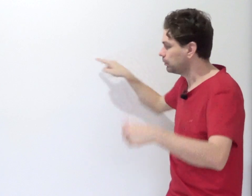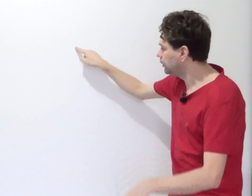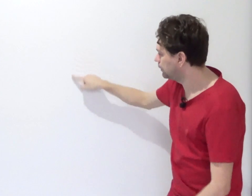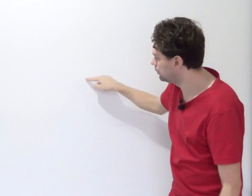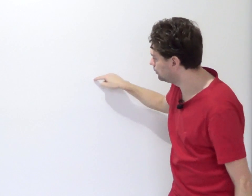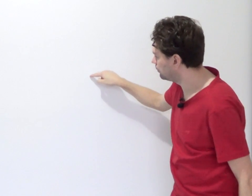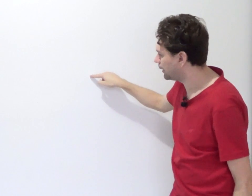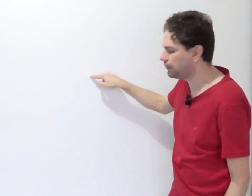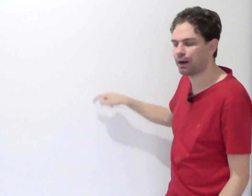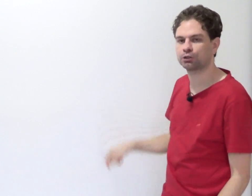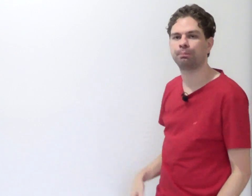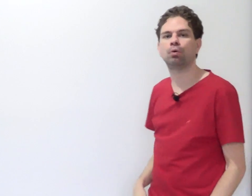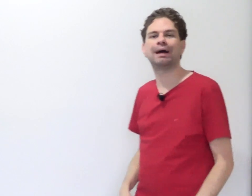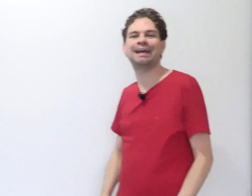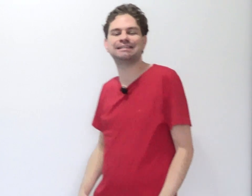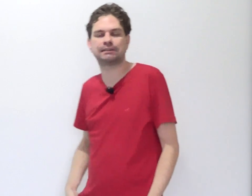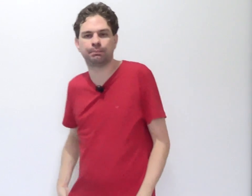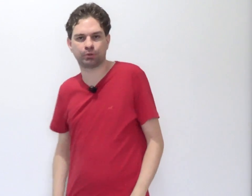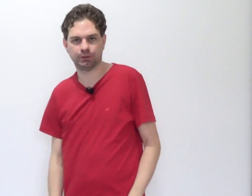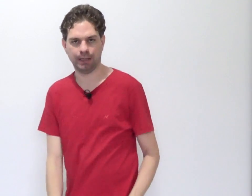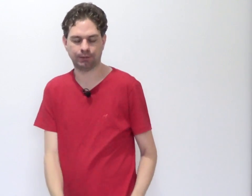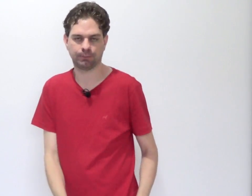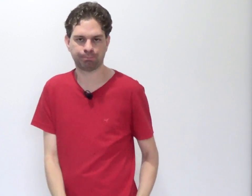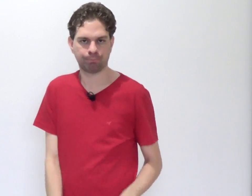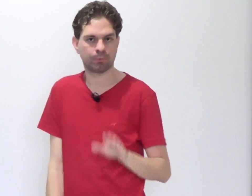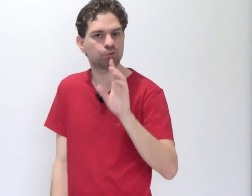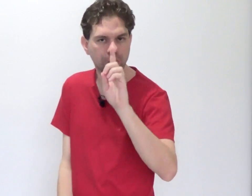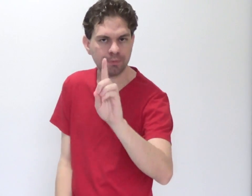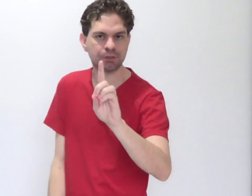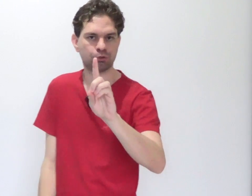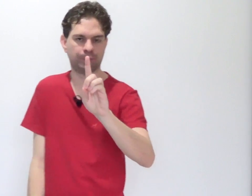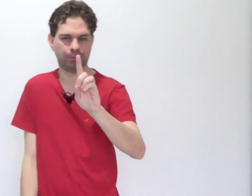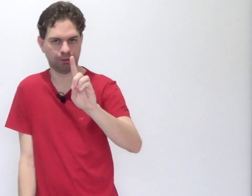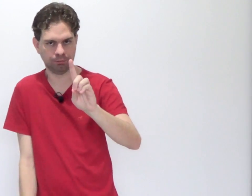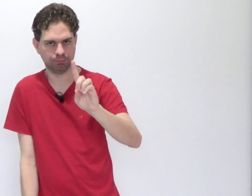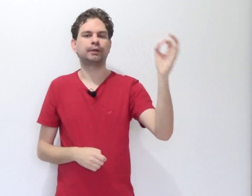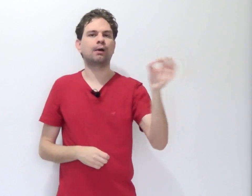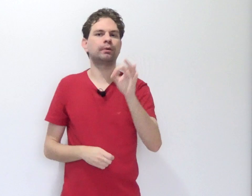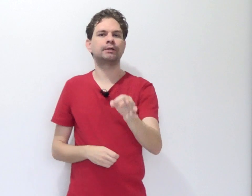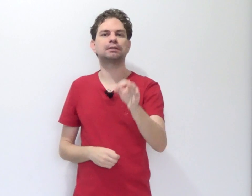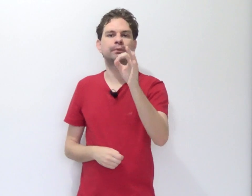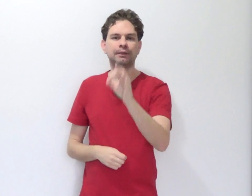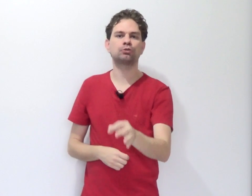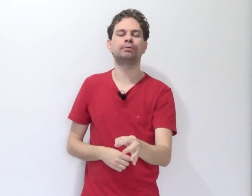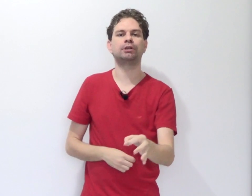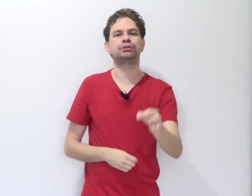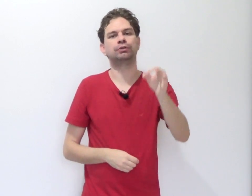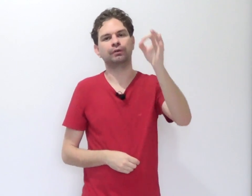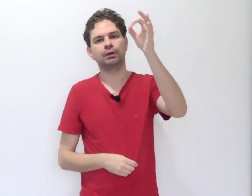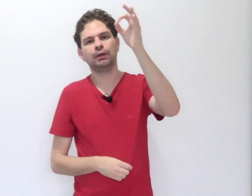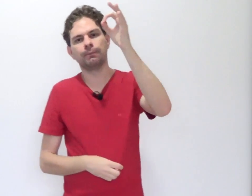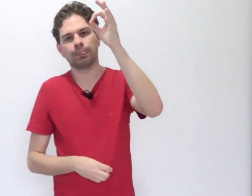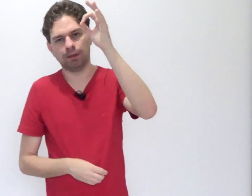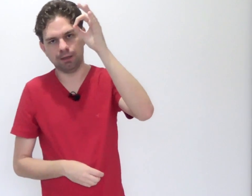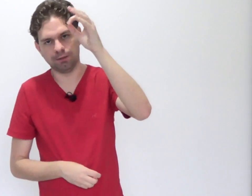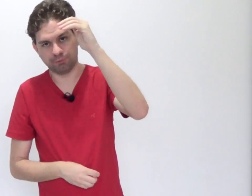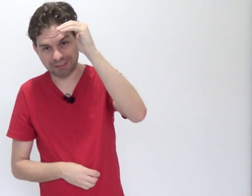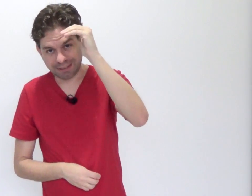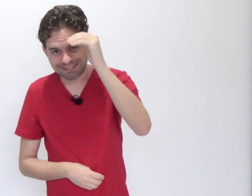E aqui embaixo, por reciprocidade. Então, só o inciso primeiro, que é a conexão intersubjetiva. Você tem